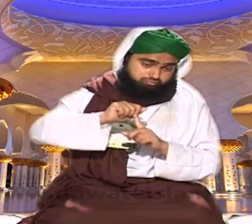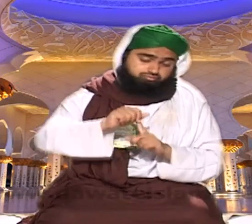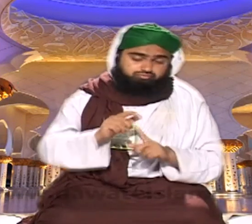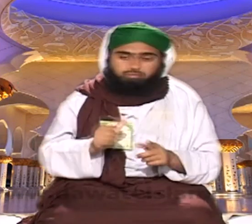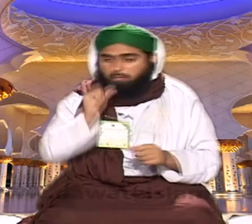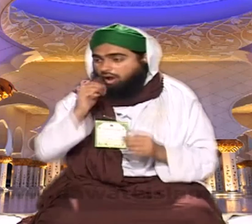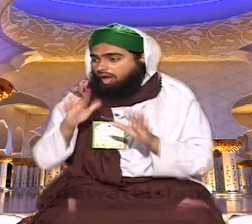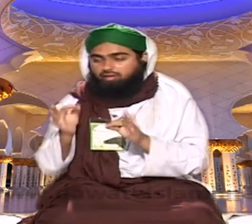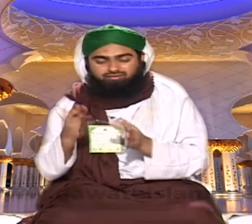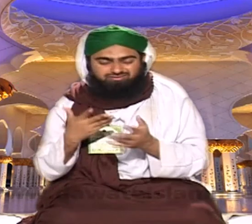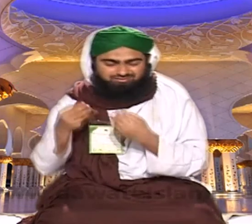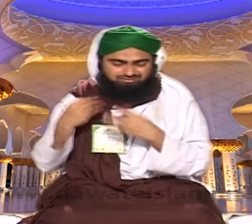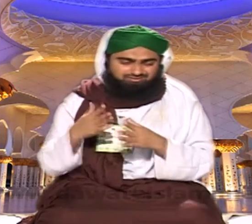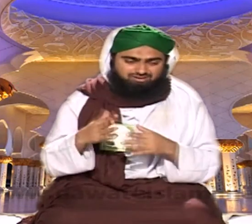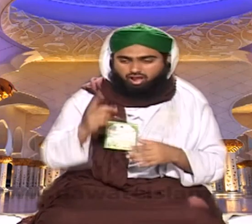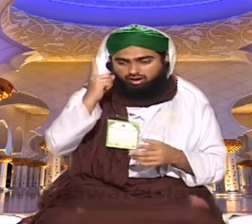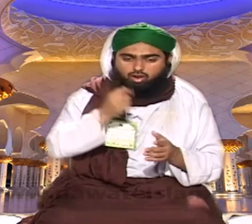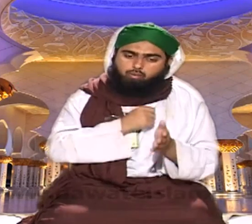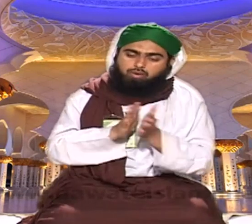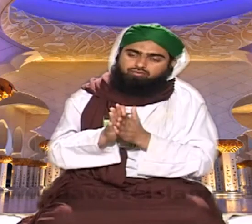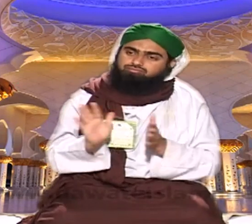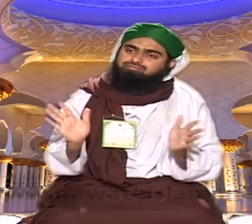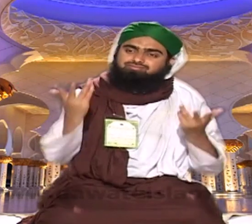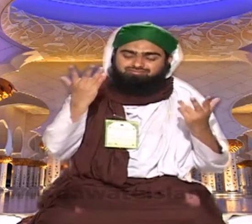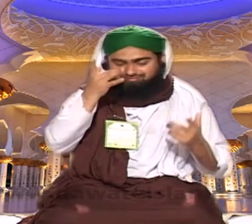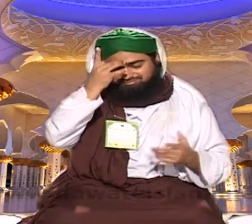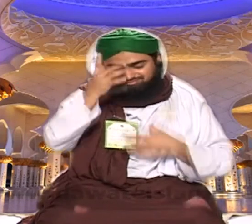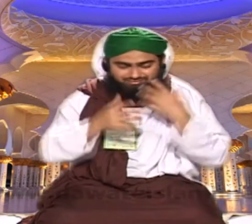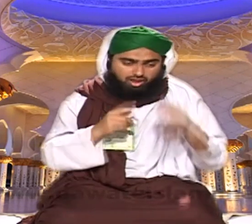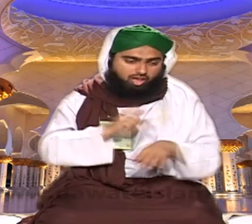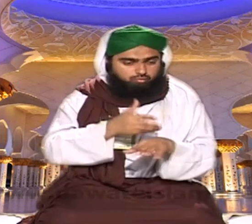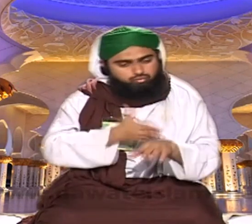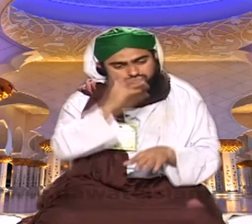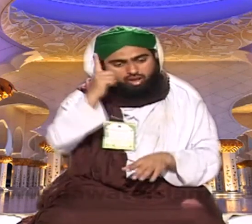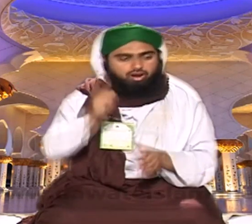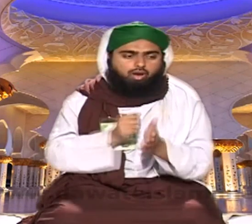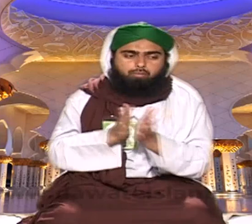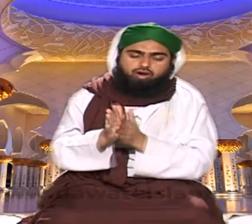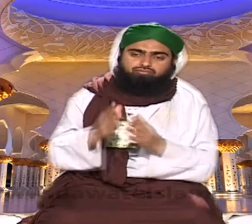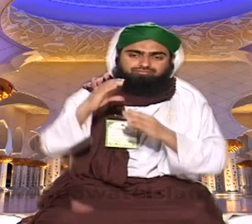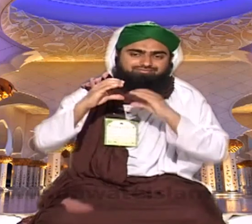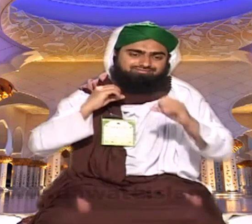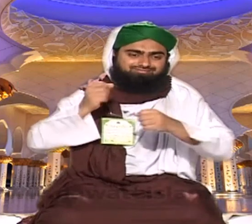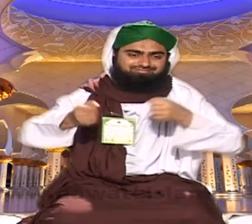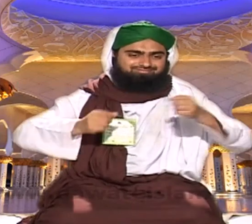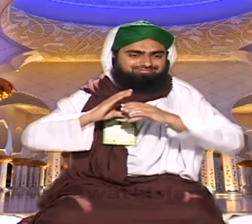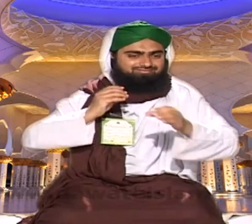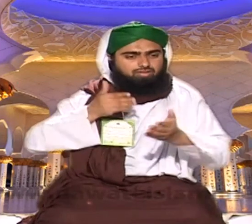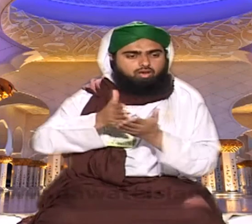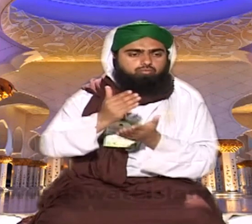حد نہیں چھوڑ دے کہ صاحب پانی نہیں ملتا اللہ معاف کرے گا جیسے ہم لو اللہ معاف کرے گا سب دیر ہو گئے اسلام معاف کرے گا بس میں بیٹھے اللہ